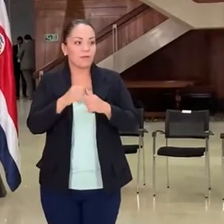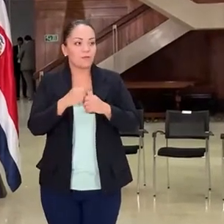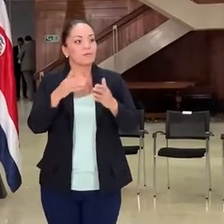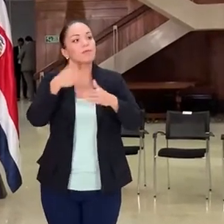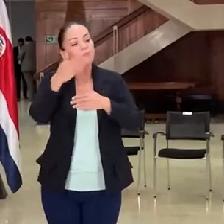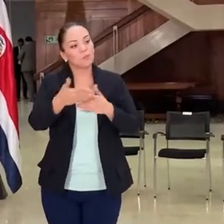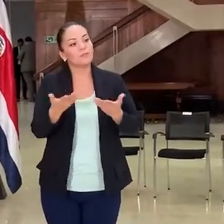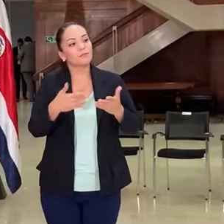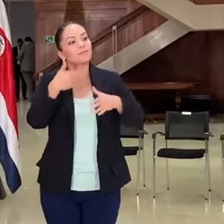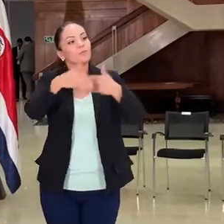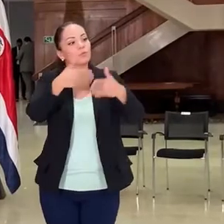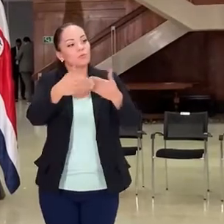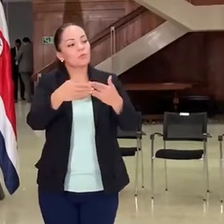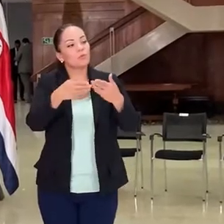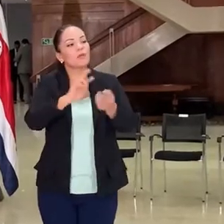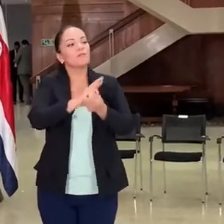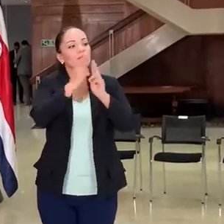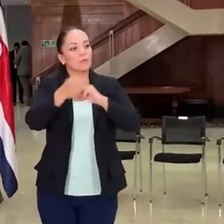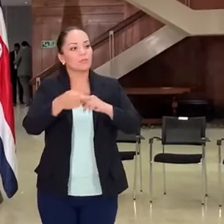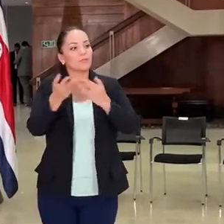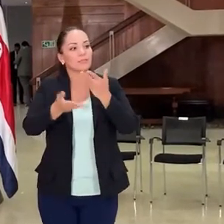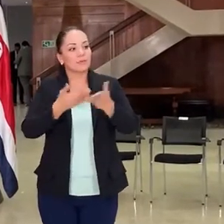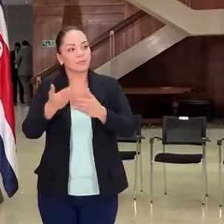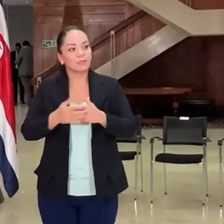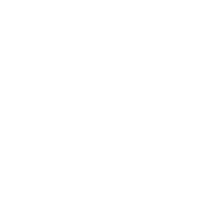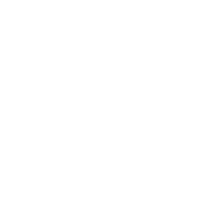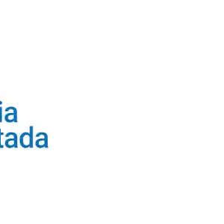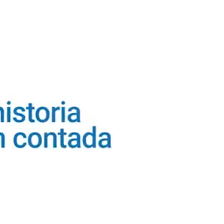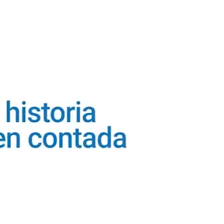ya después vendrán el proceso de establecimiento de ejercicios.